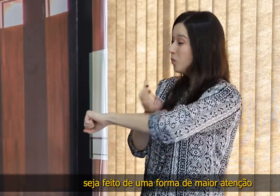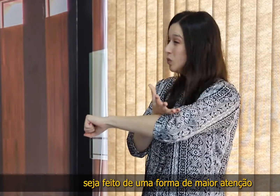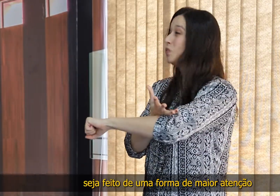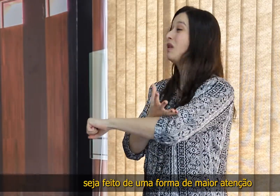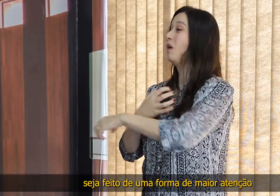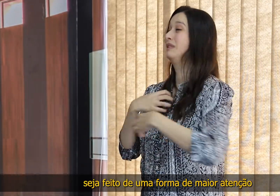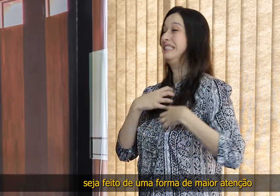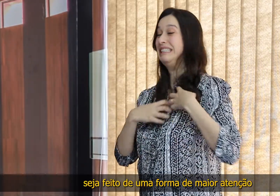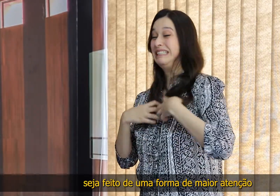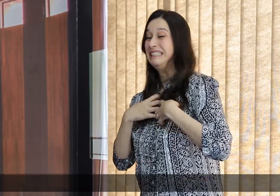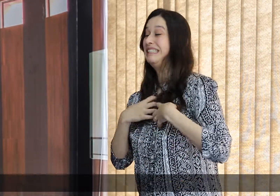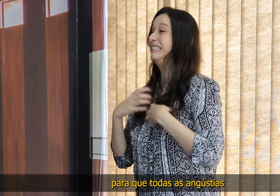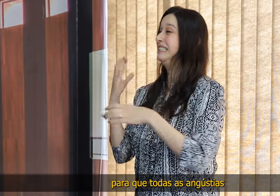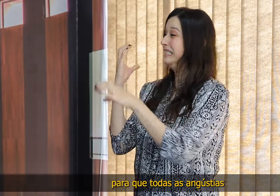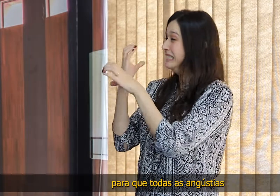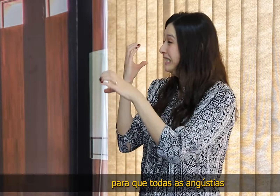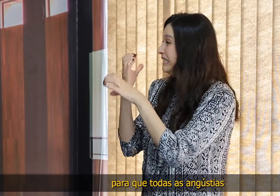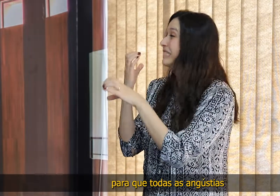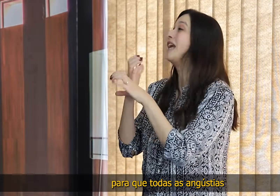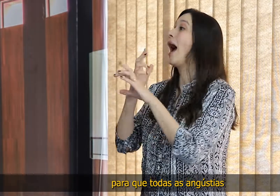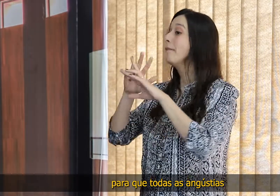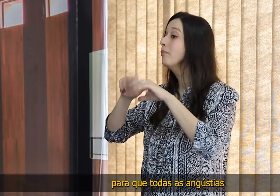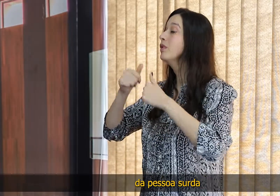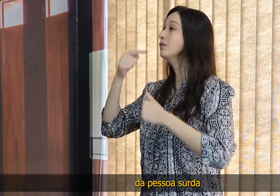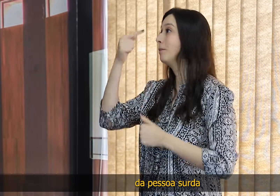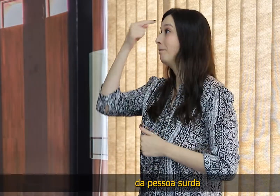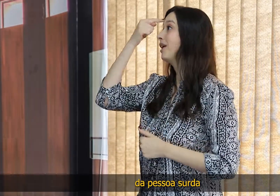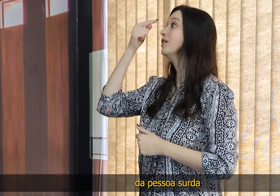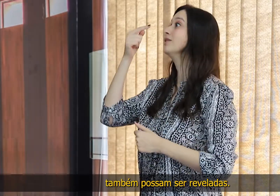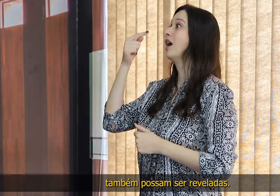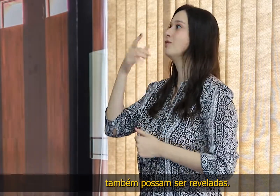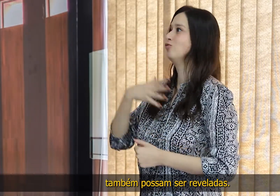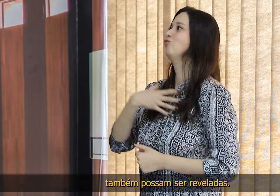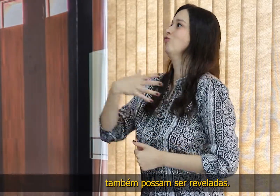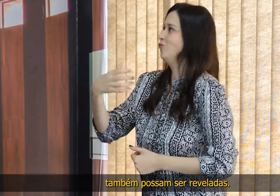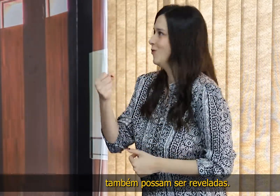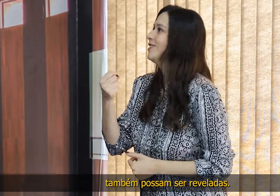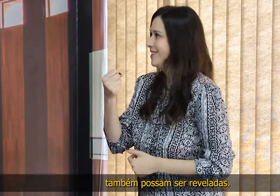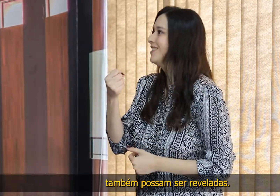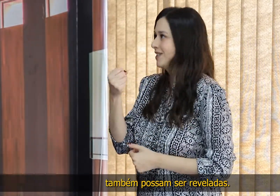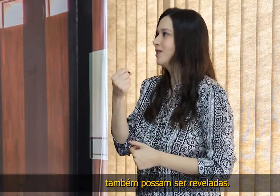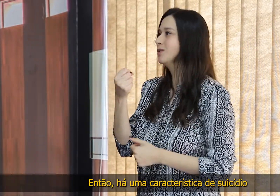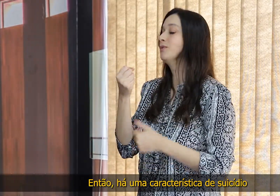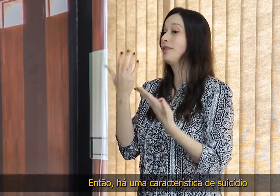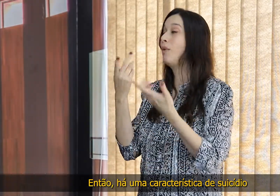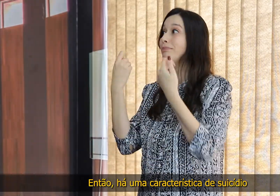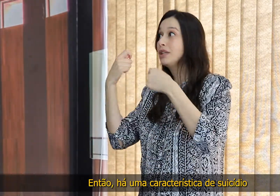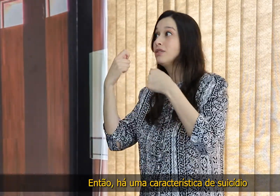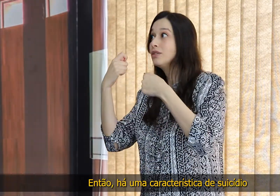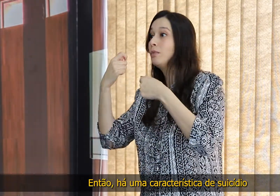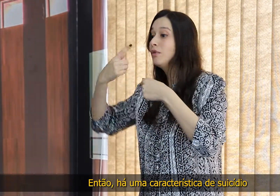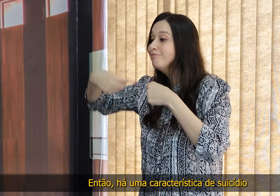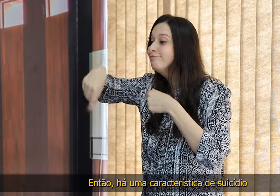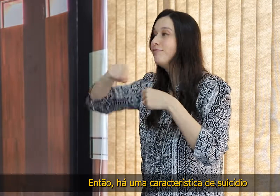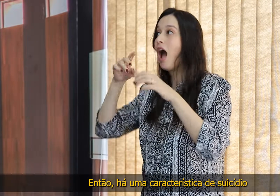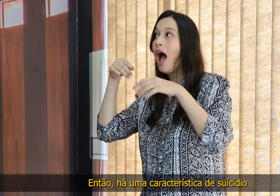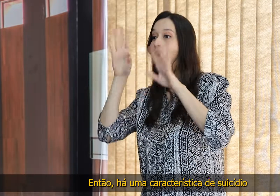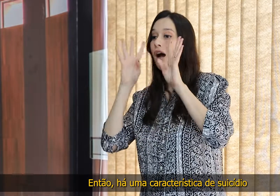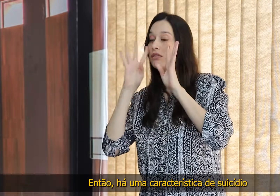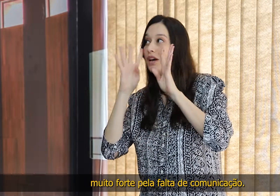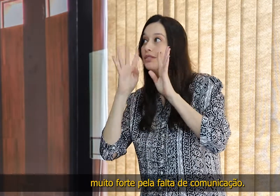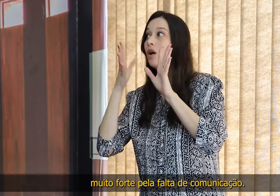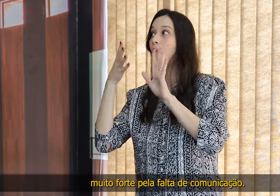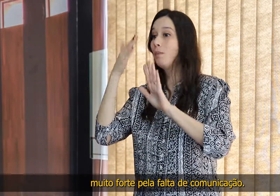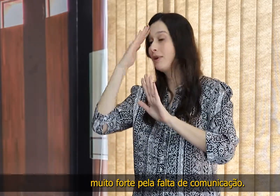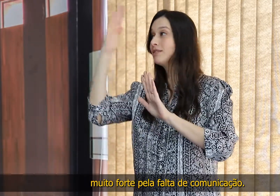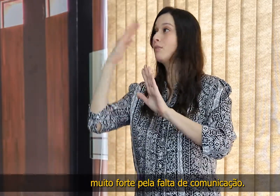forma de maior atenção, para que todas as angústias da pessoa surda também possam ser reveladas. Então, há uma característica de